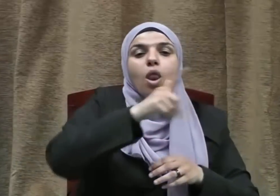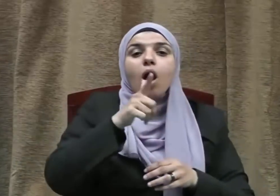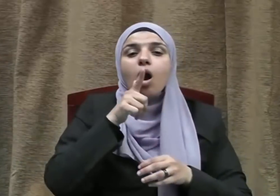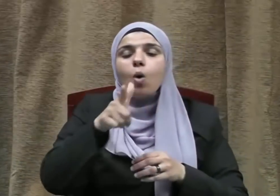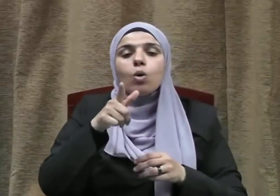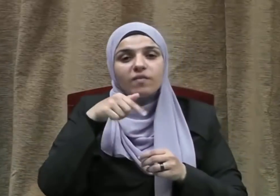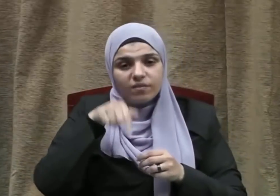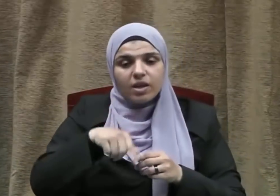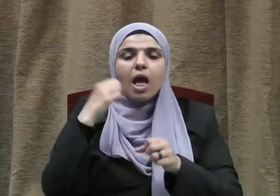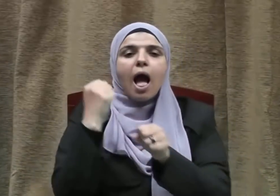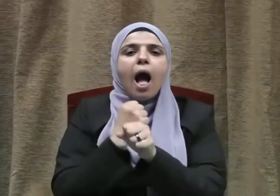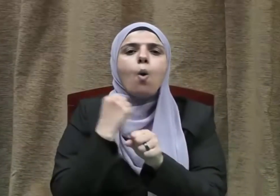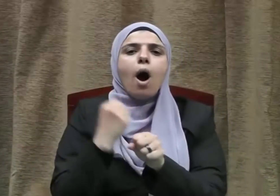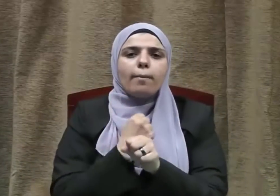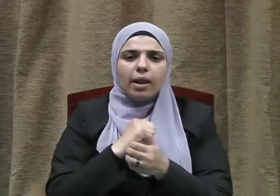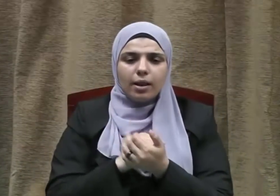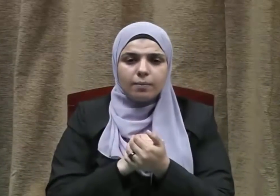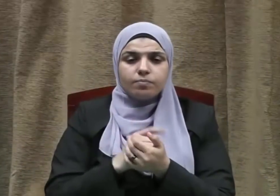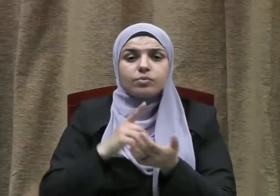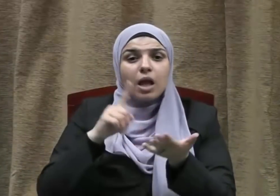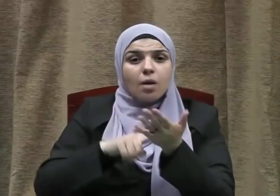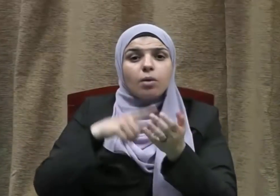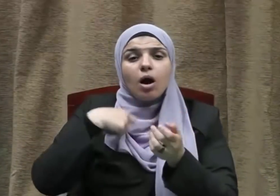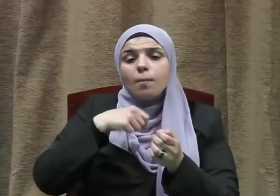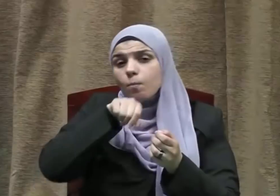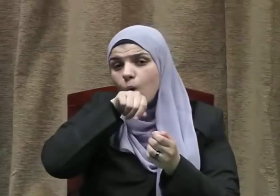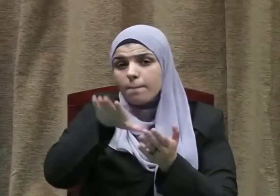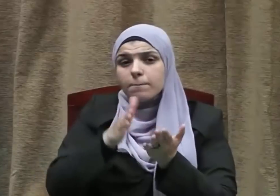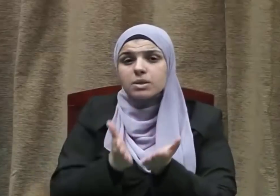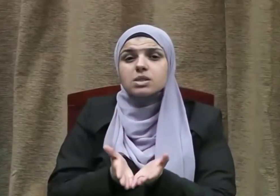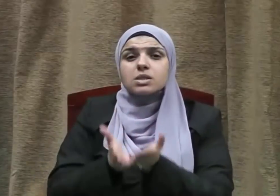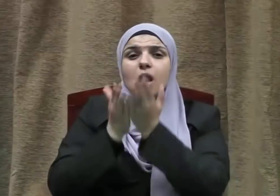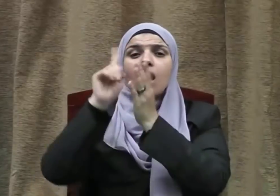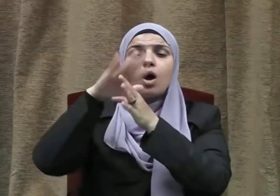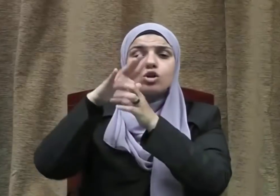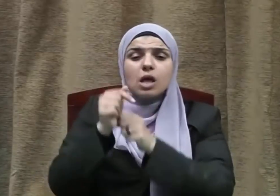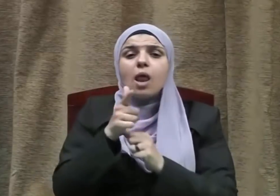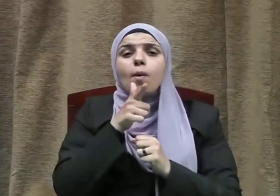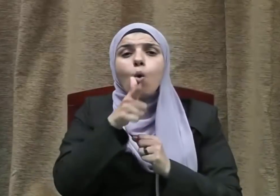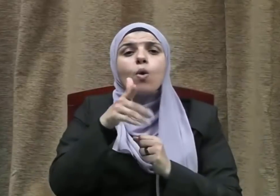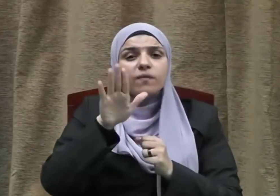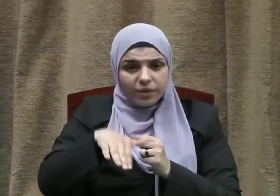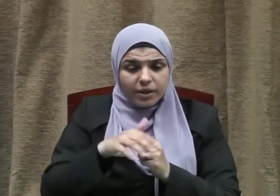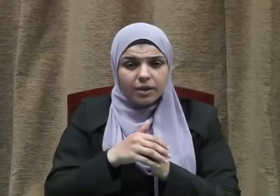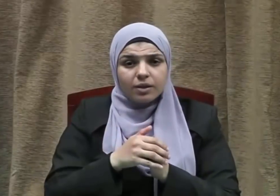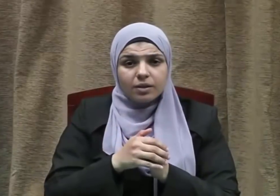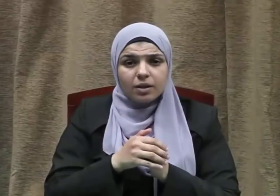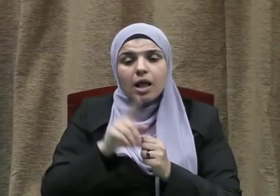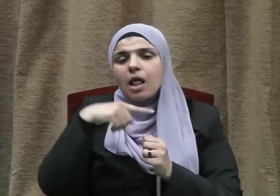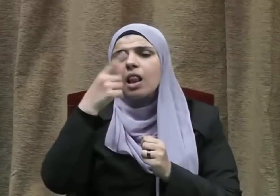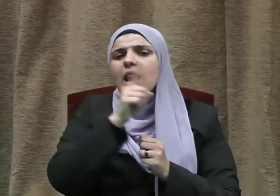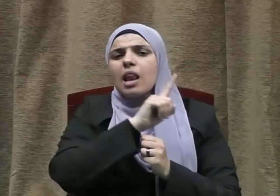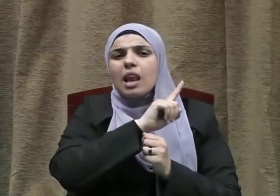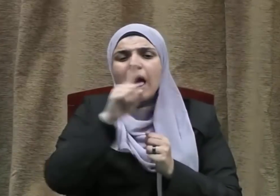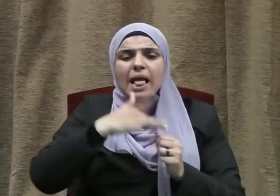كلها بقوله وفعله حيث يقول نبينا صلى الله عليه وسلم